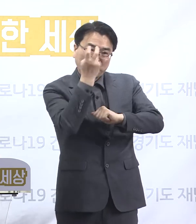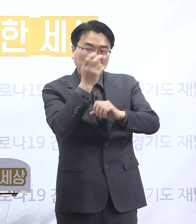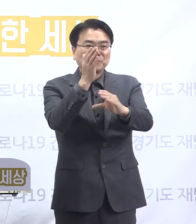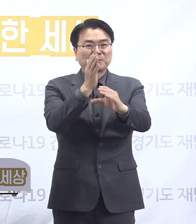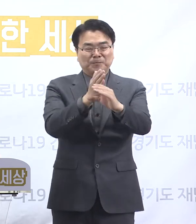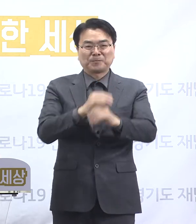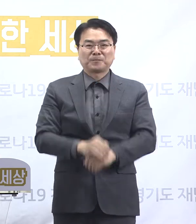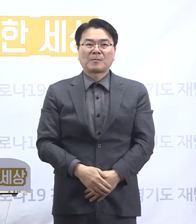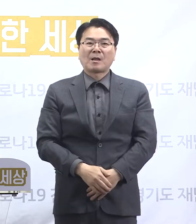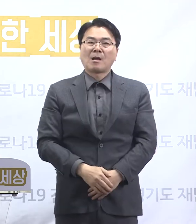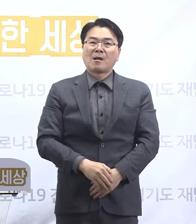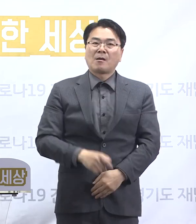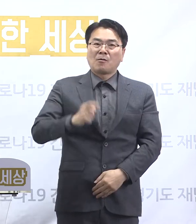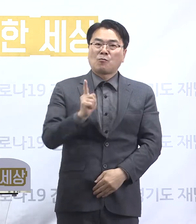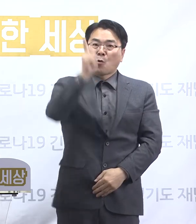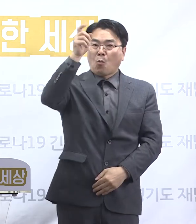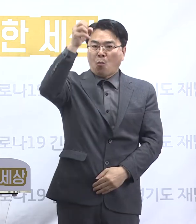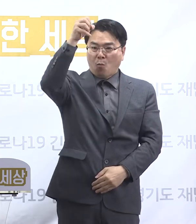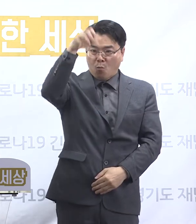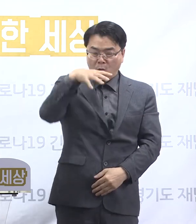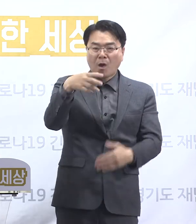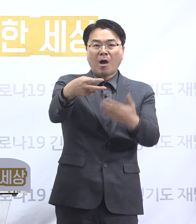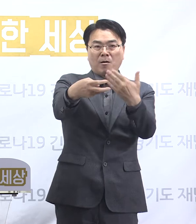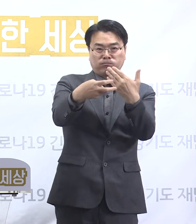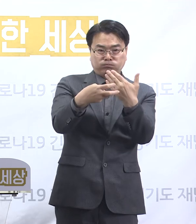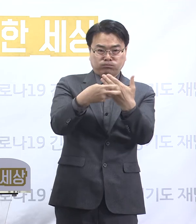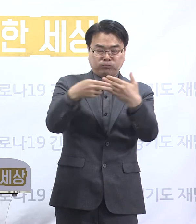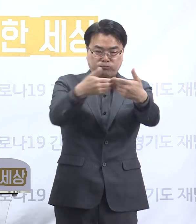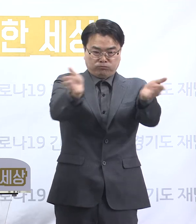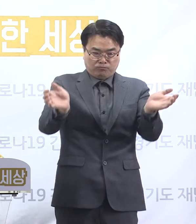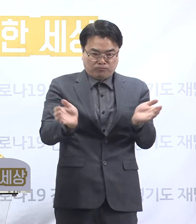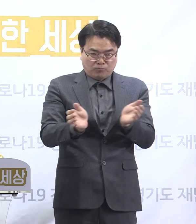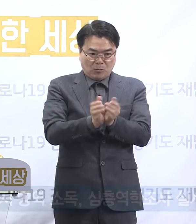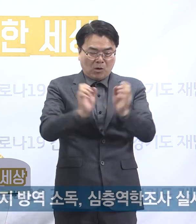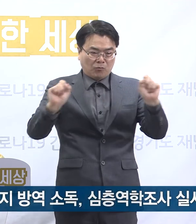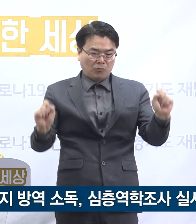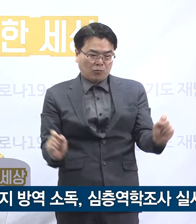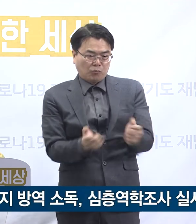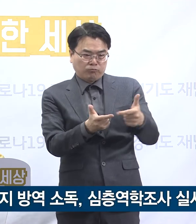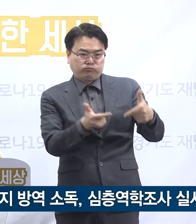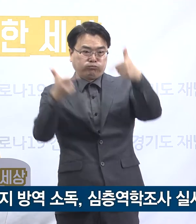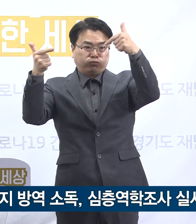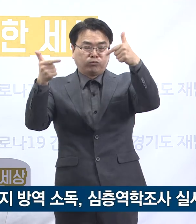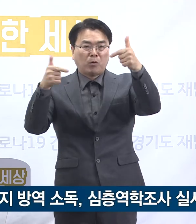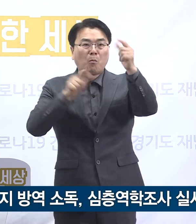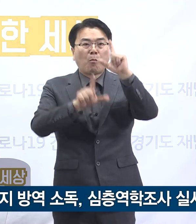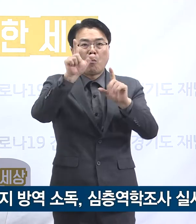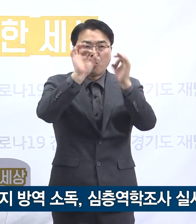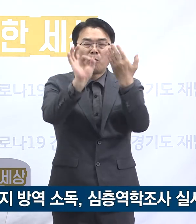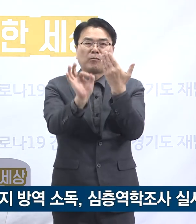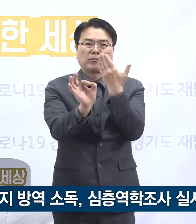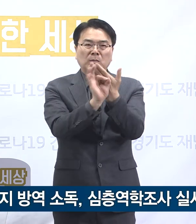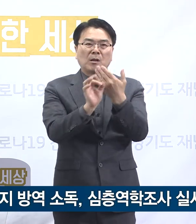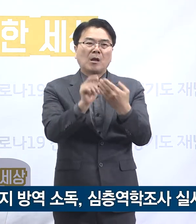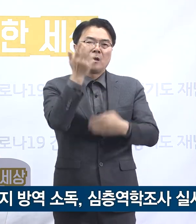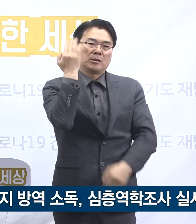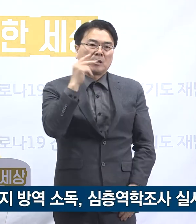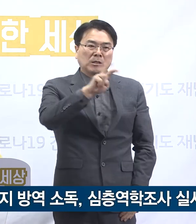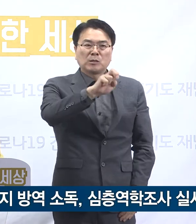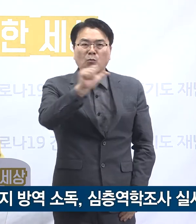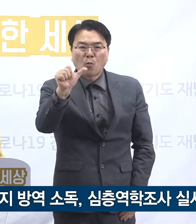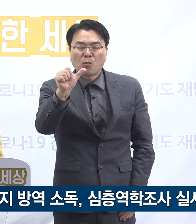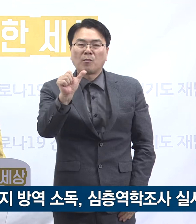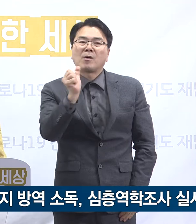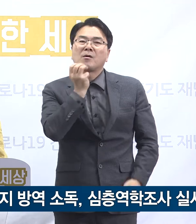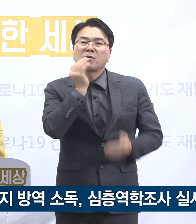고향 명지병원 집단 감염 발생 상황에 대해 말씀드리겠습니다. 지난 25일 경기 고양시 명지병원